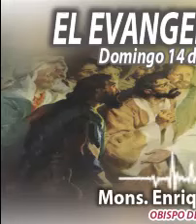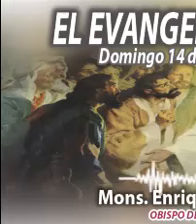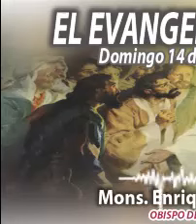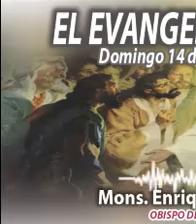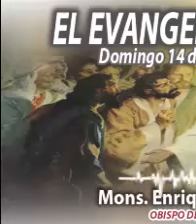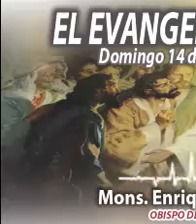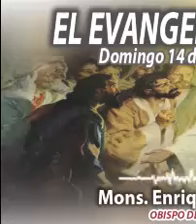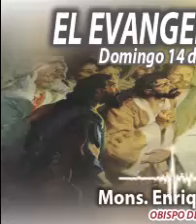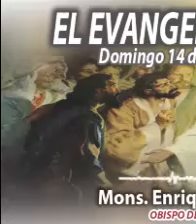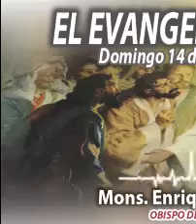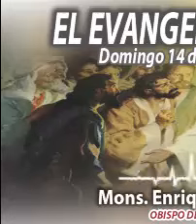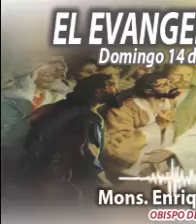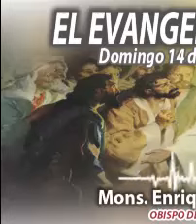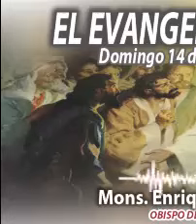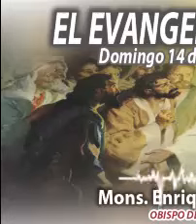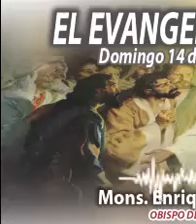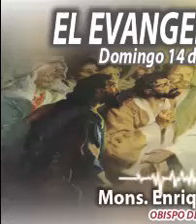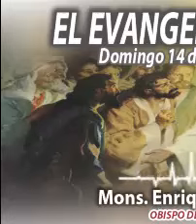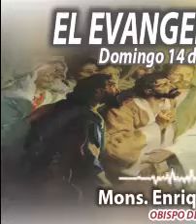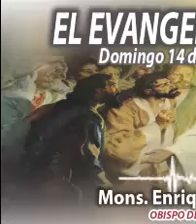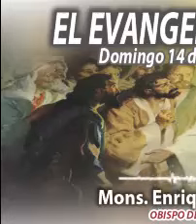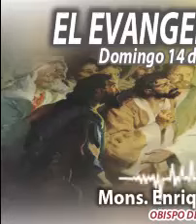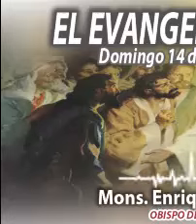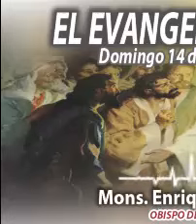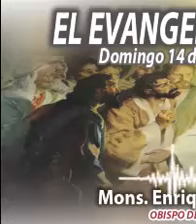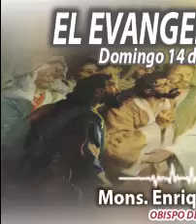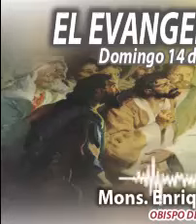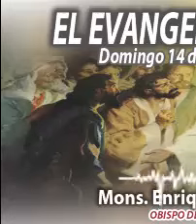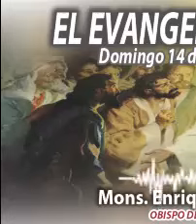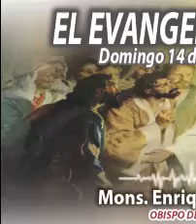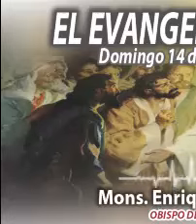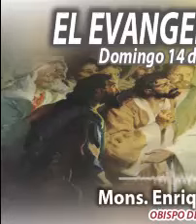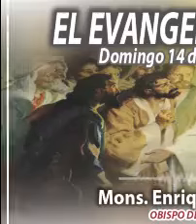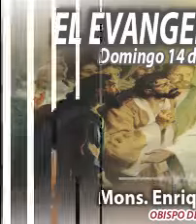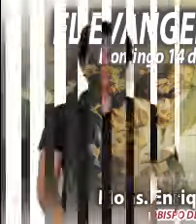del Señor con Monseñor Enrique Díaz. Yo estoy contigo.